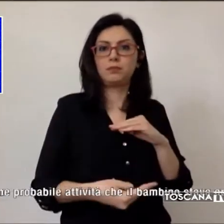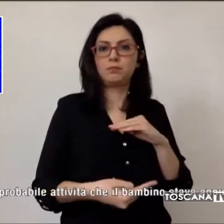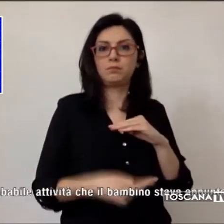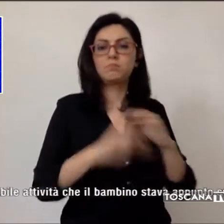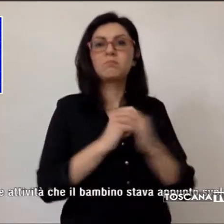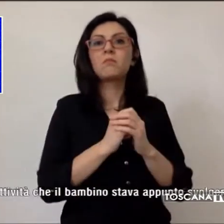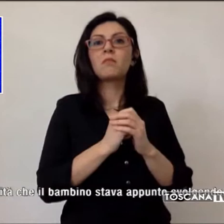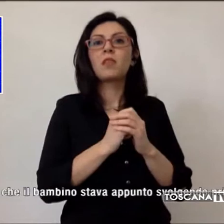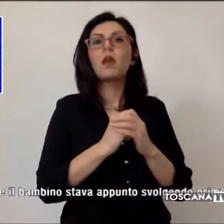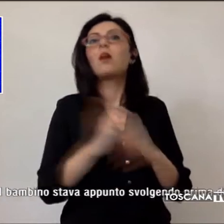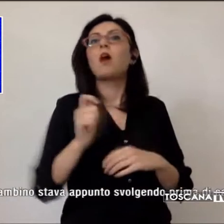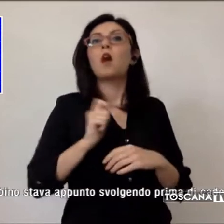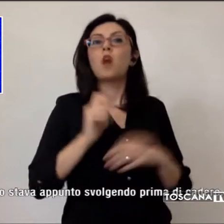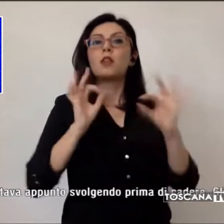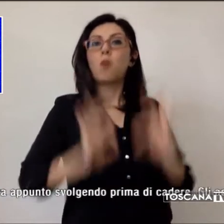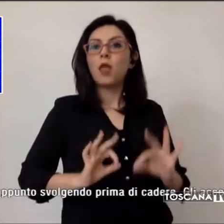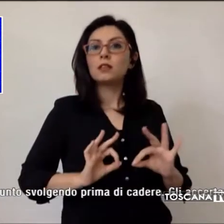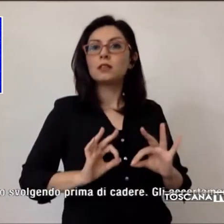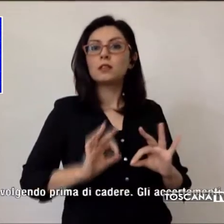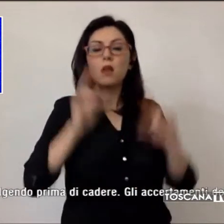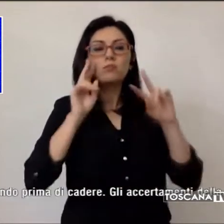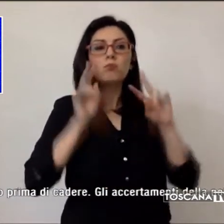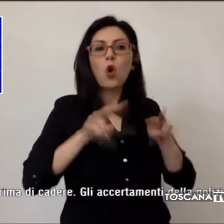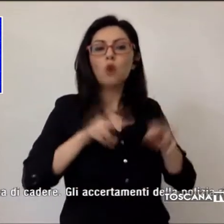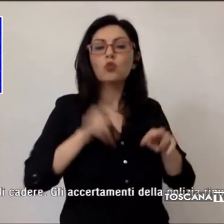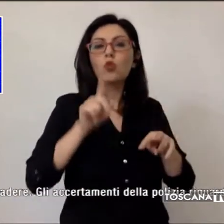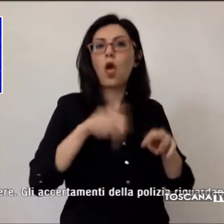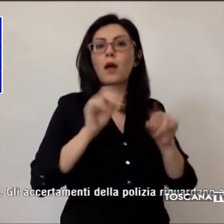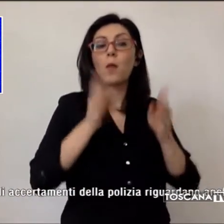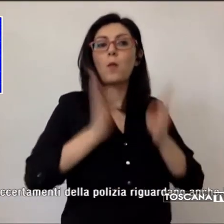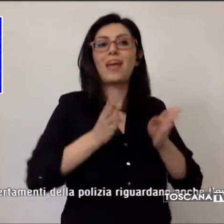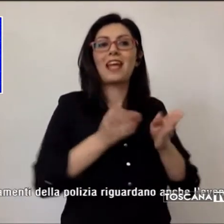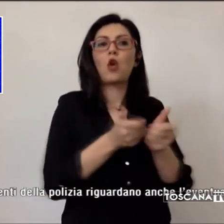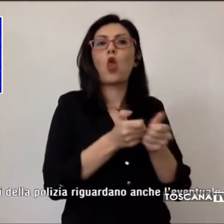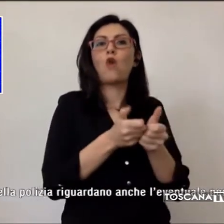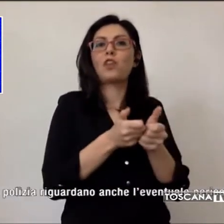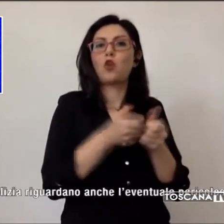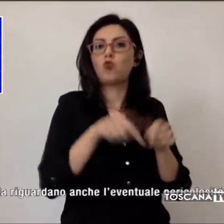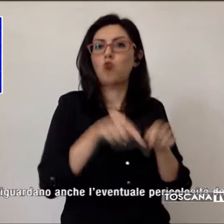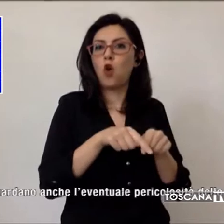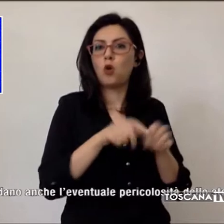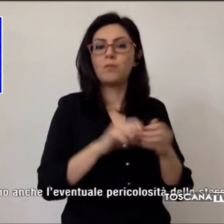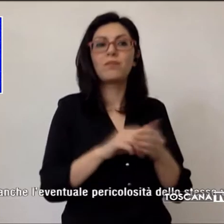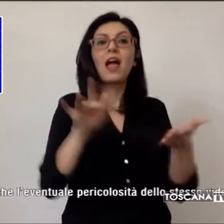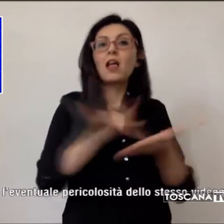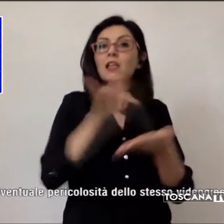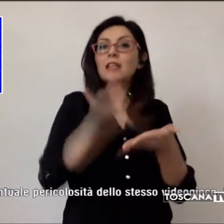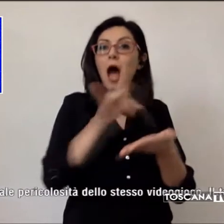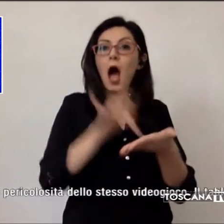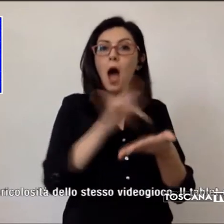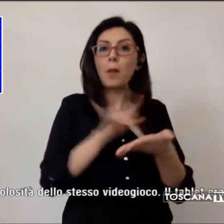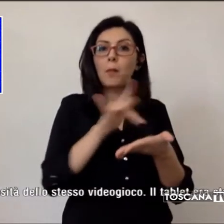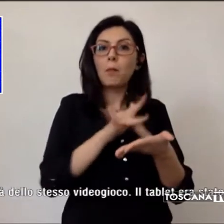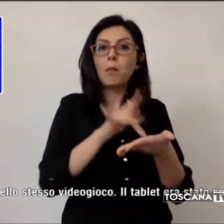l'eventuale pericolosità dello stesso videogioco. Il tablet era stato consegnato dalla famiglia alla